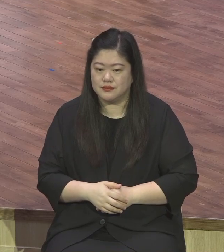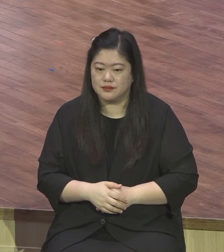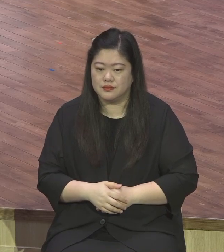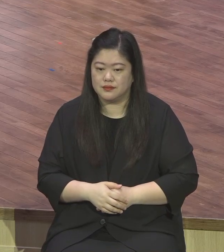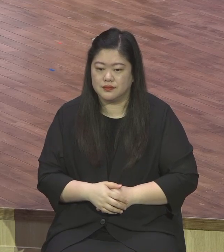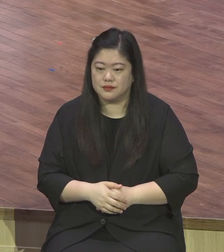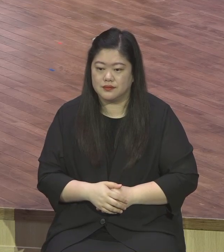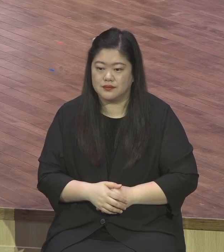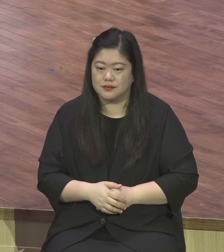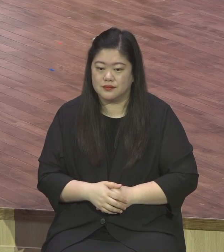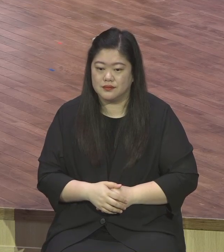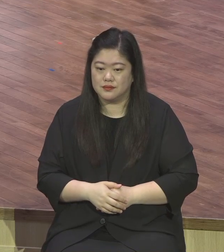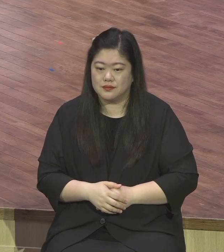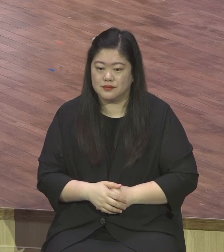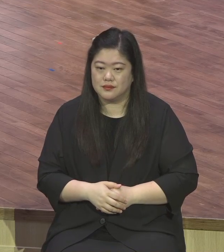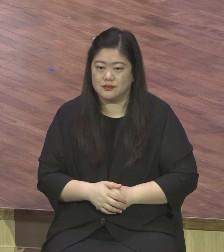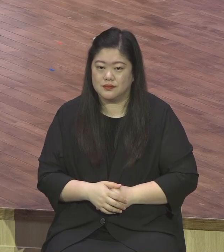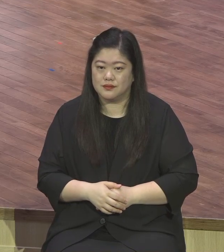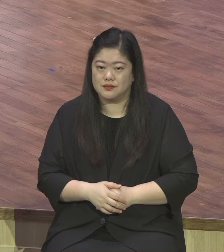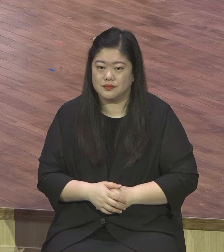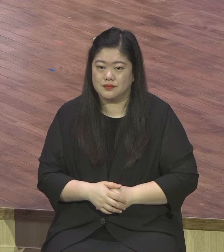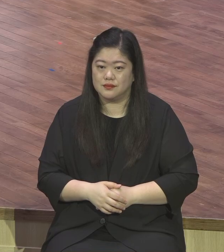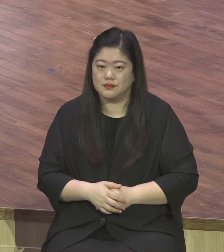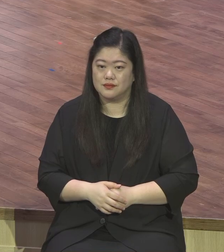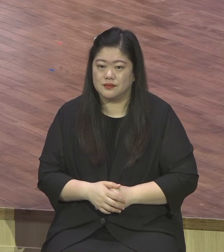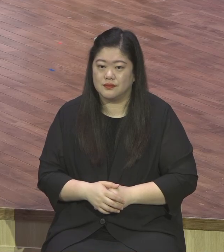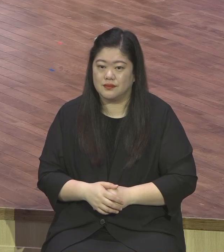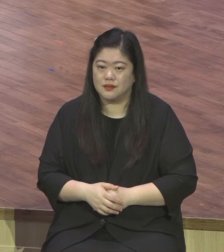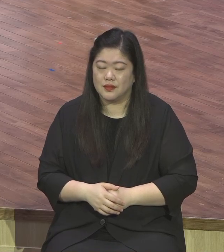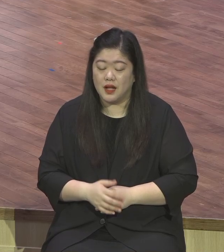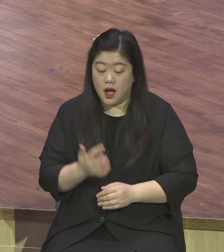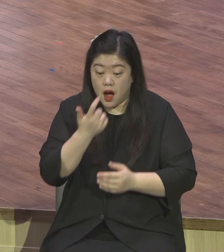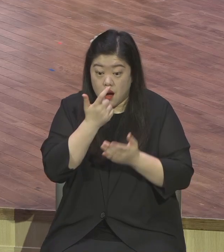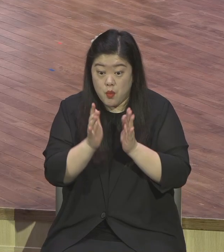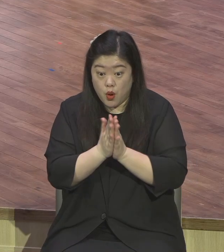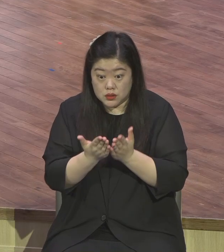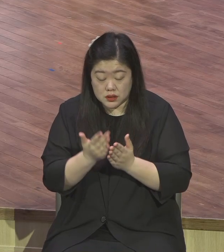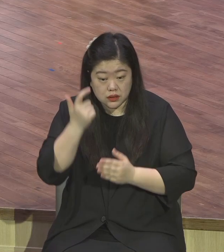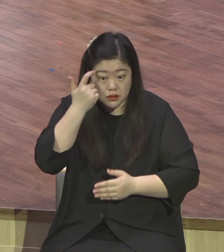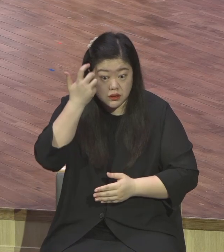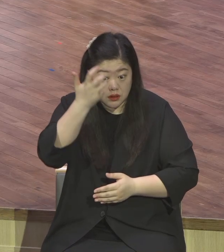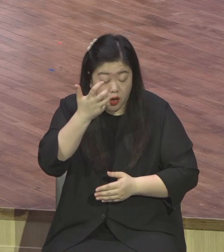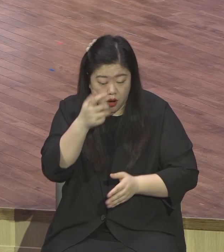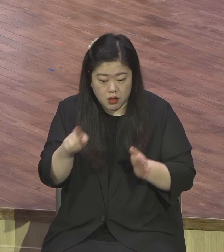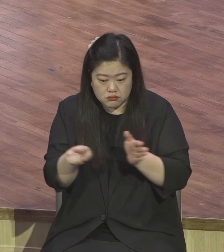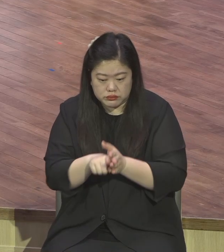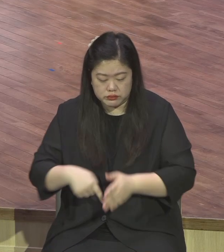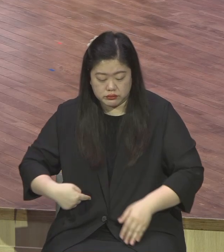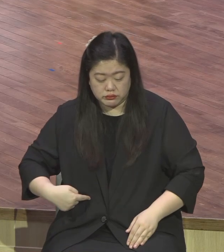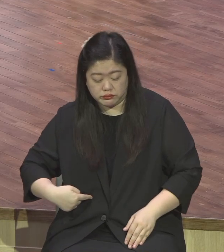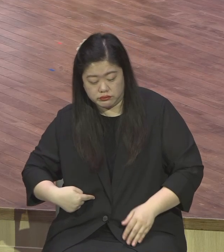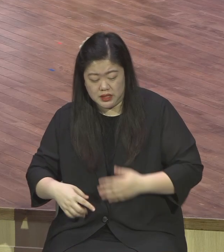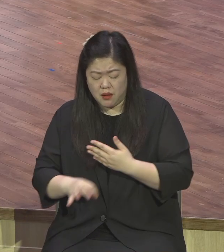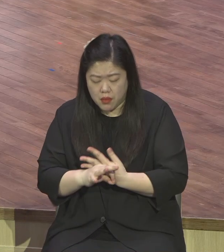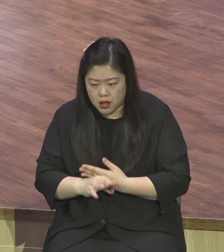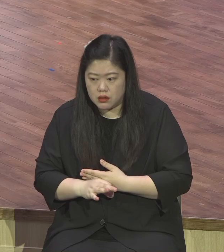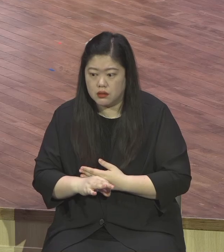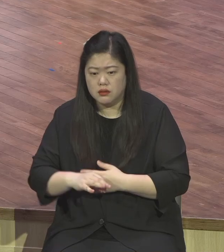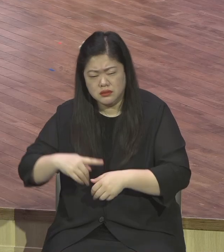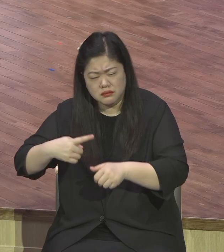영의 양식이 있고 양심이 있다면 자기 자신이 바로 서서 하나님 앞에 헌신할 수 있어야지 어디에